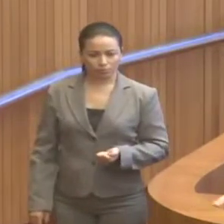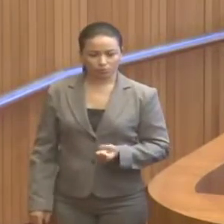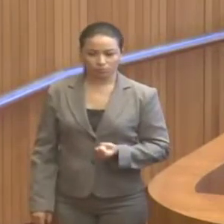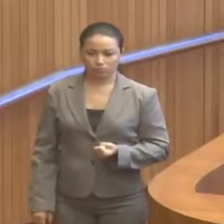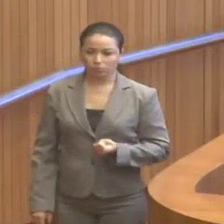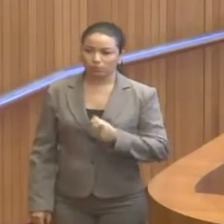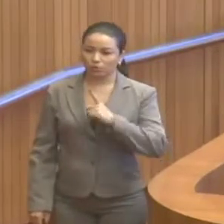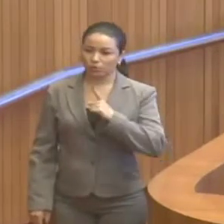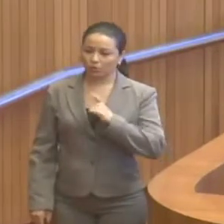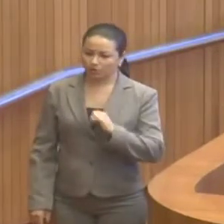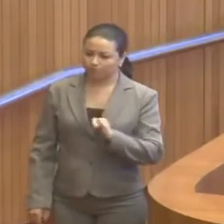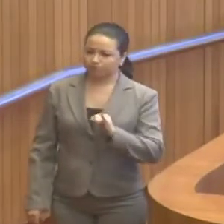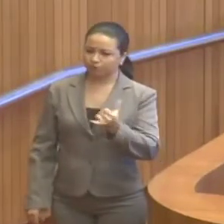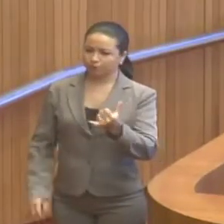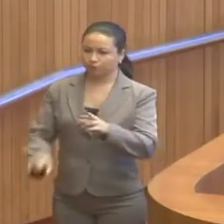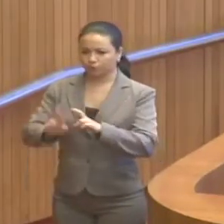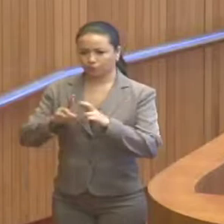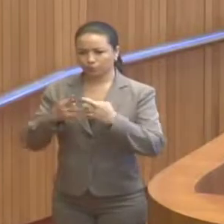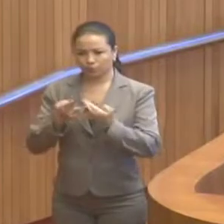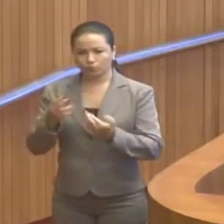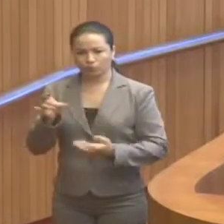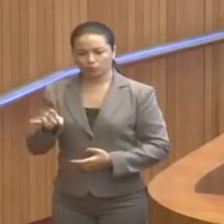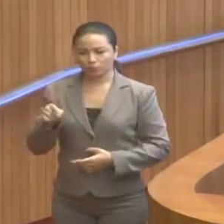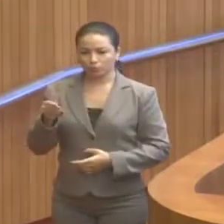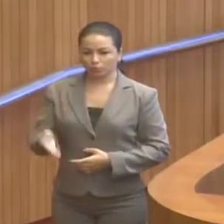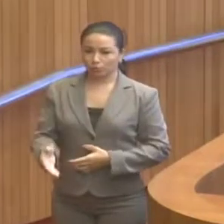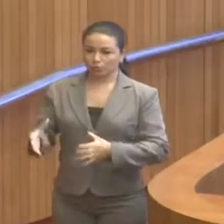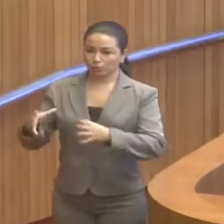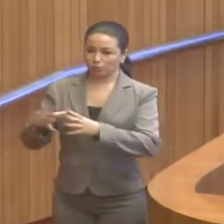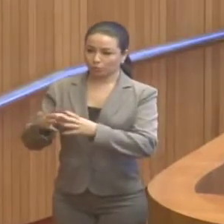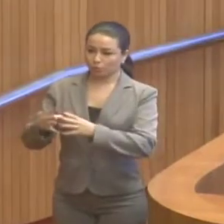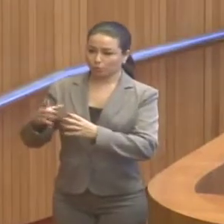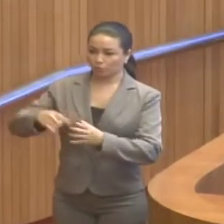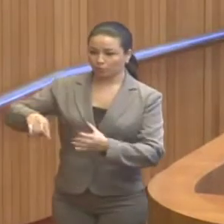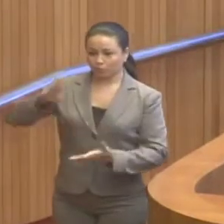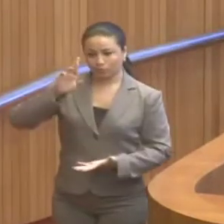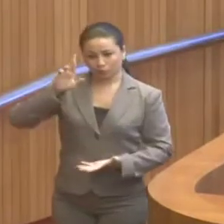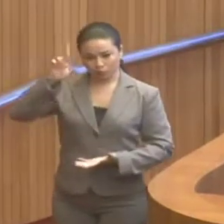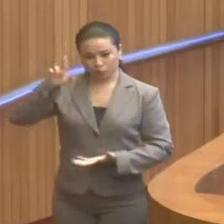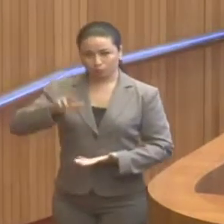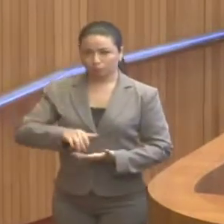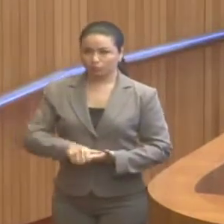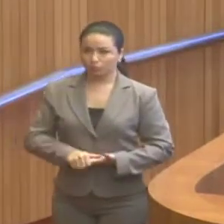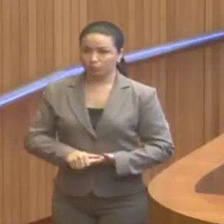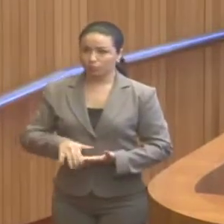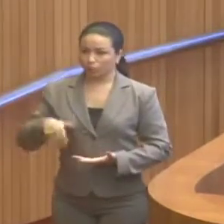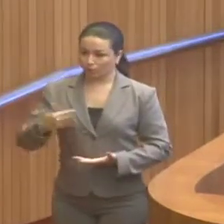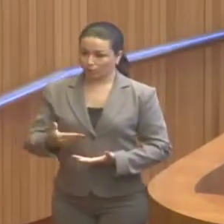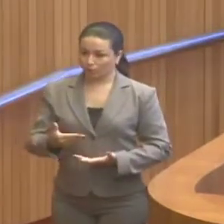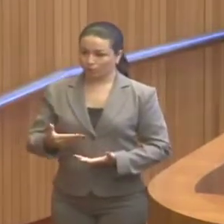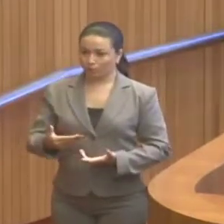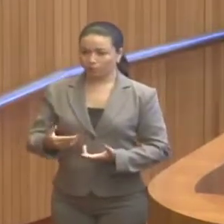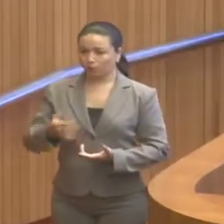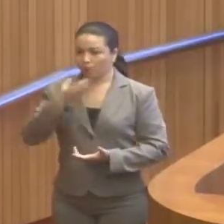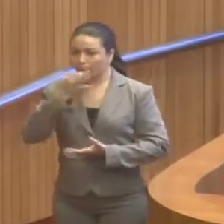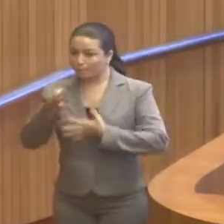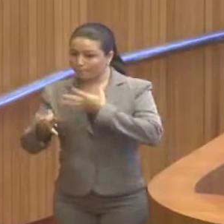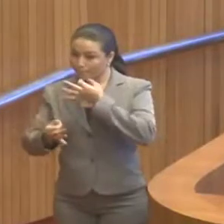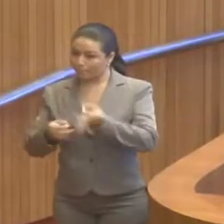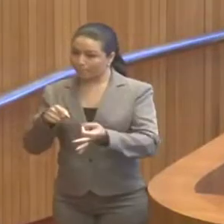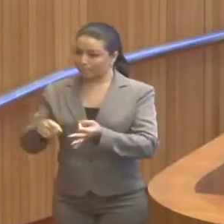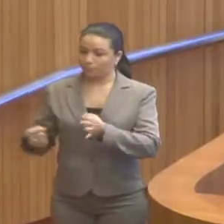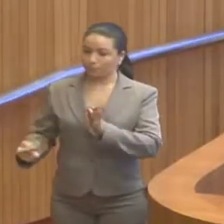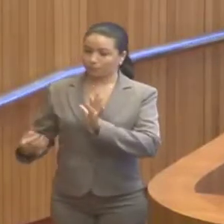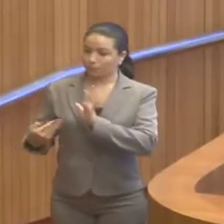Tive a oportunidade de me reunir somente com os comandantes, quando, numa contra-proposta do governo,